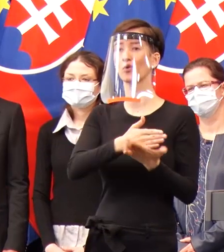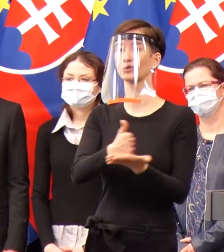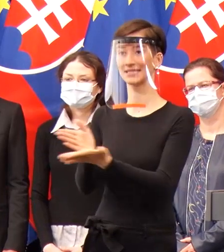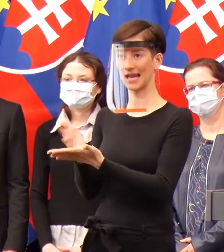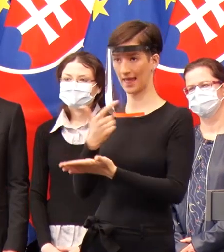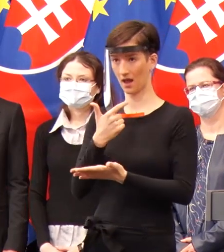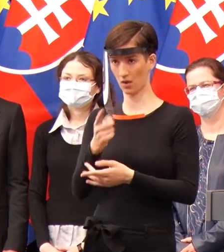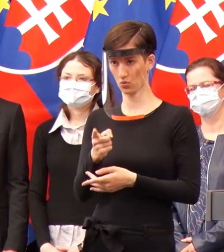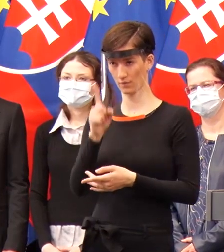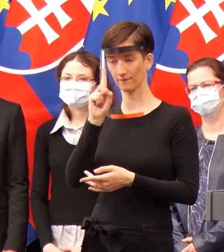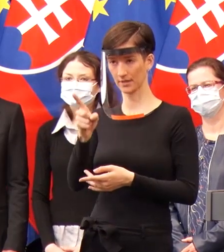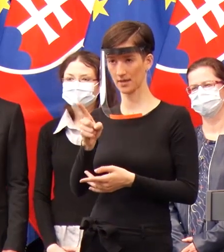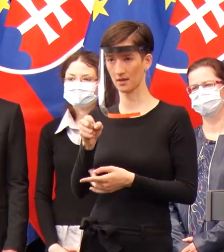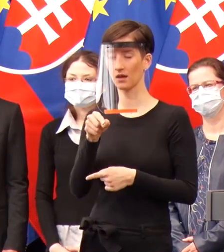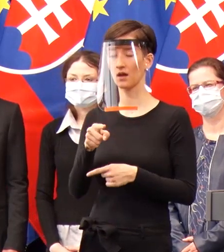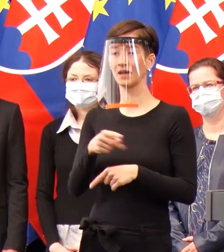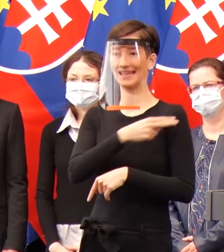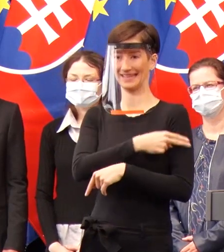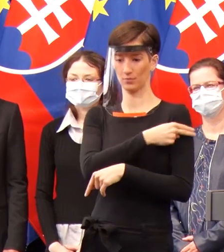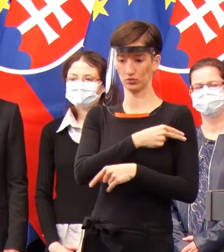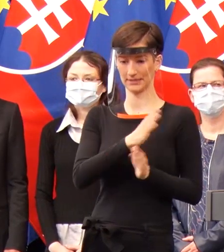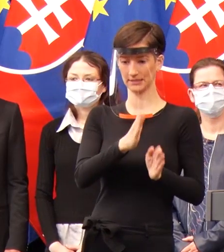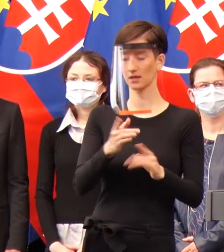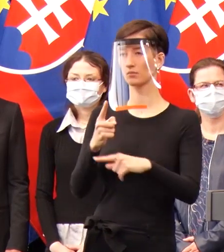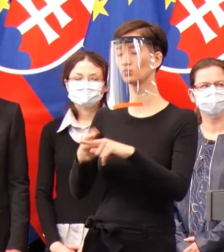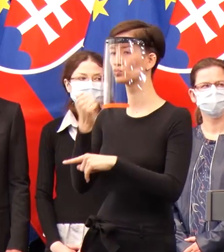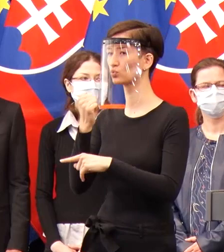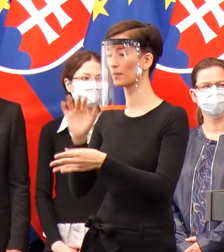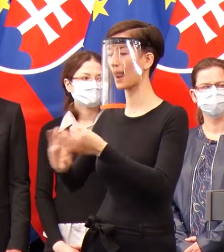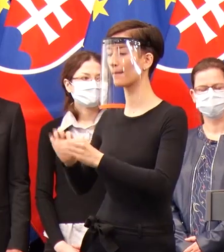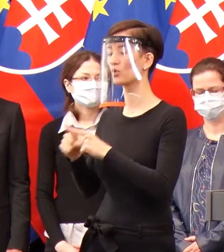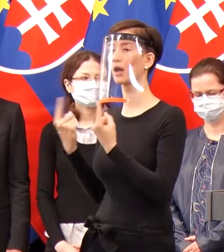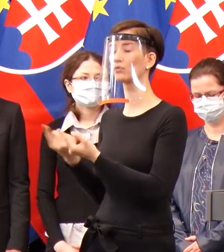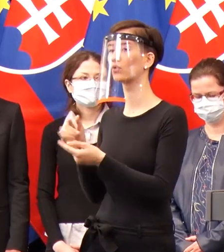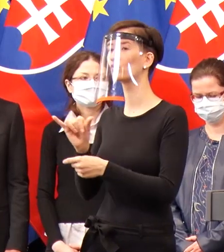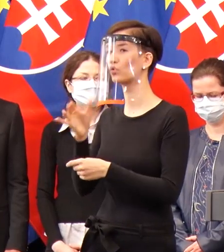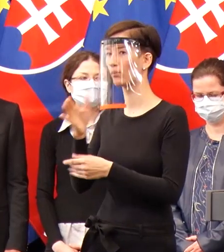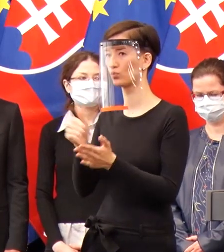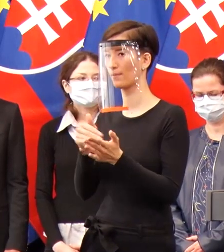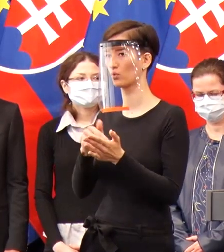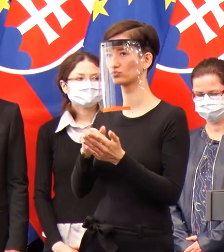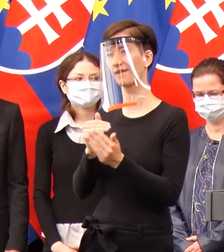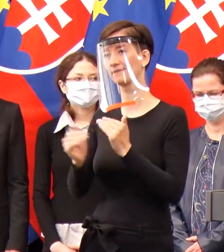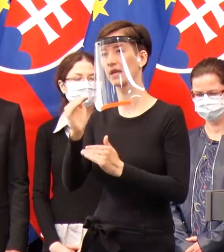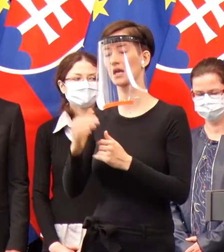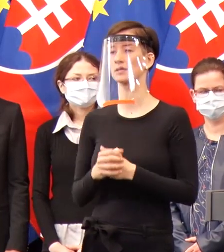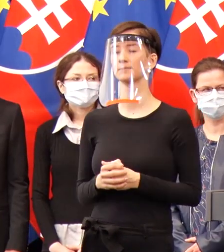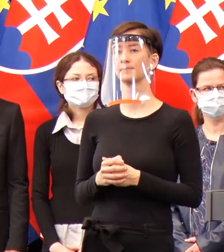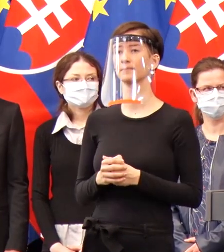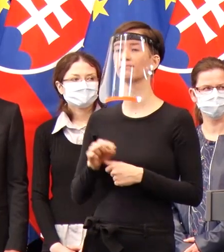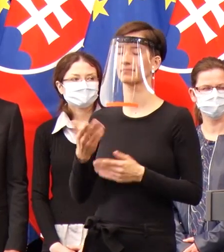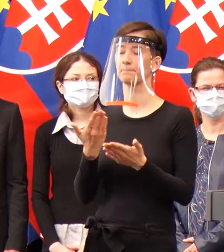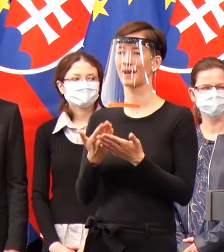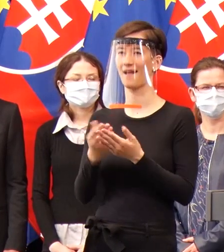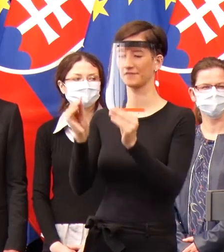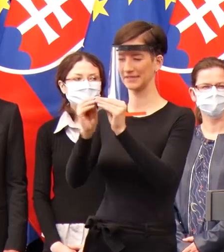ich môcť využívať aj súkromné laboratória? Áno. Ako hovorím, dávame dokopy tento systém. V podstate